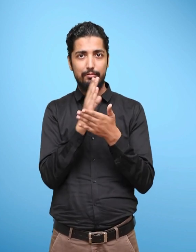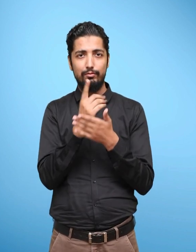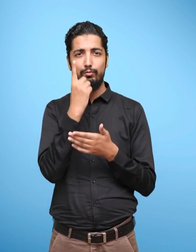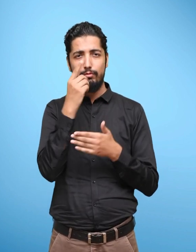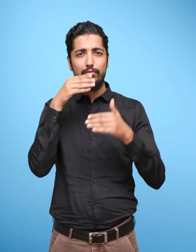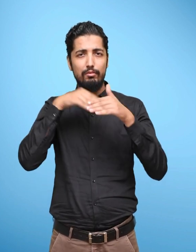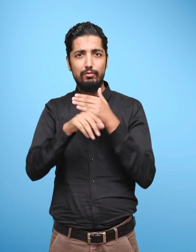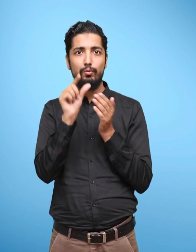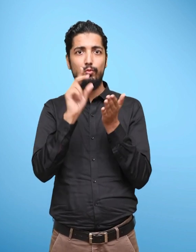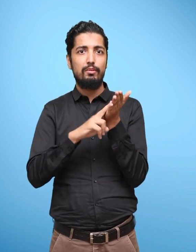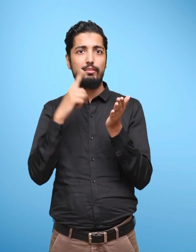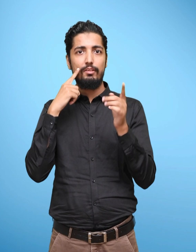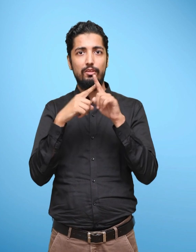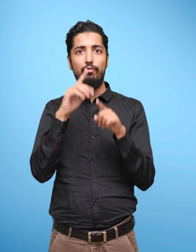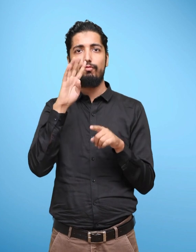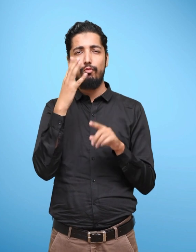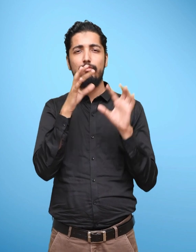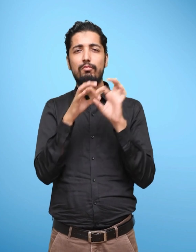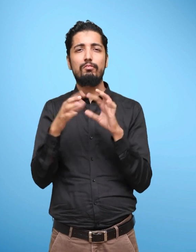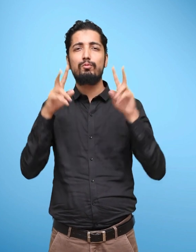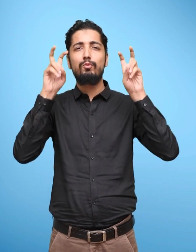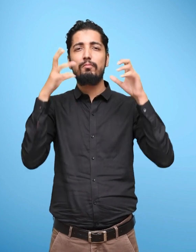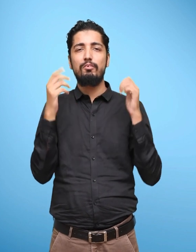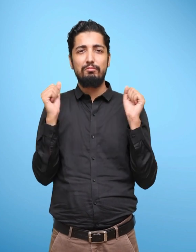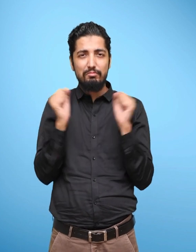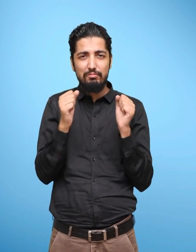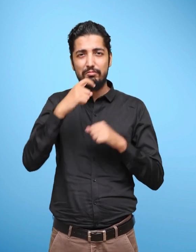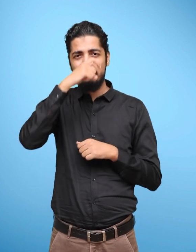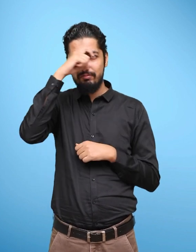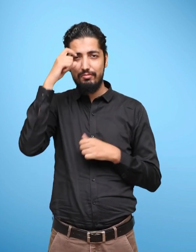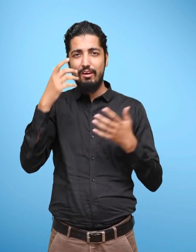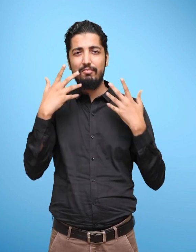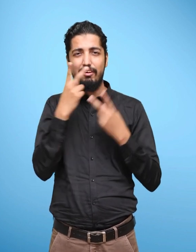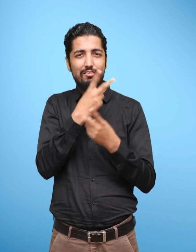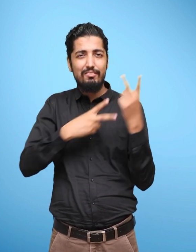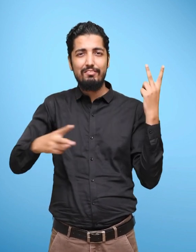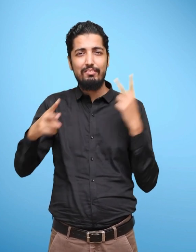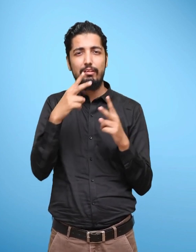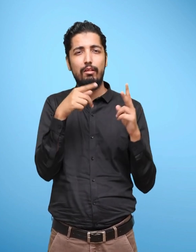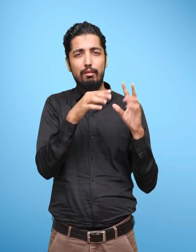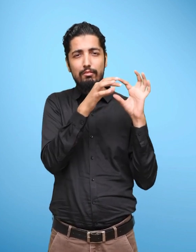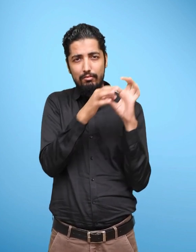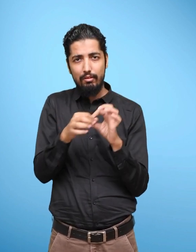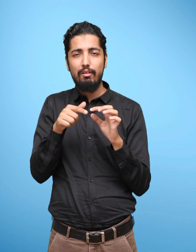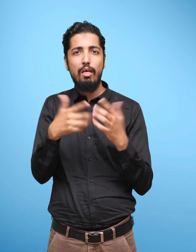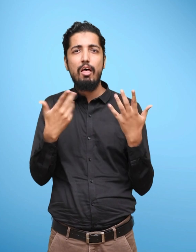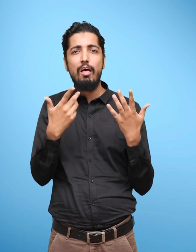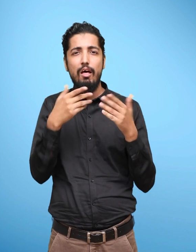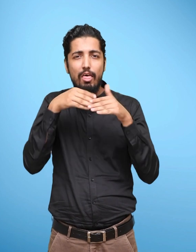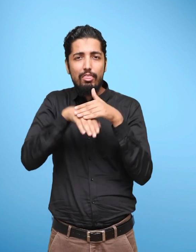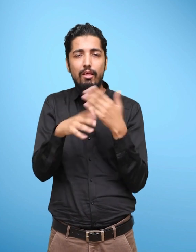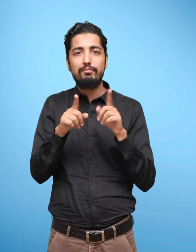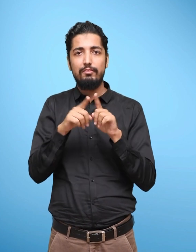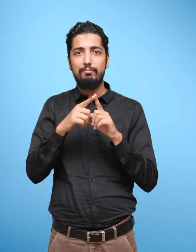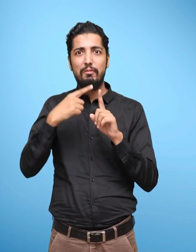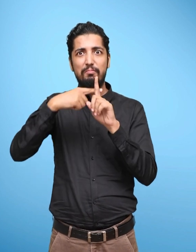Unit 4 Titled Seasons In Chapter 1 Discusses the various seasons About the changes in temperature,